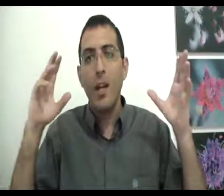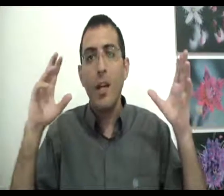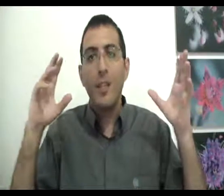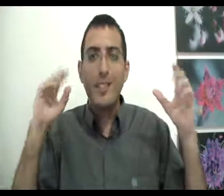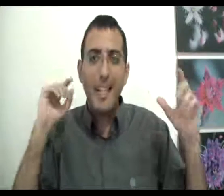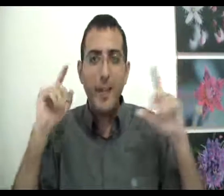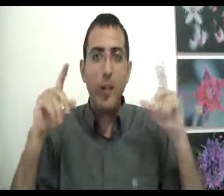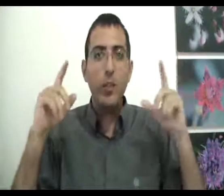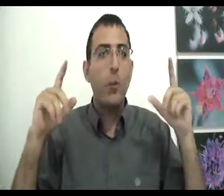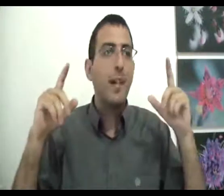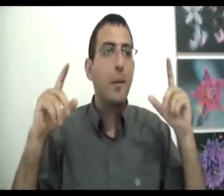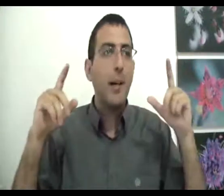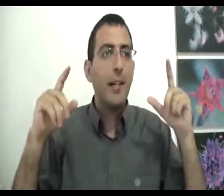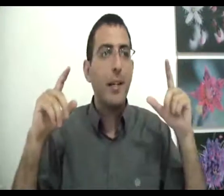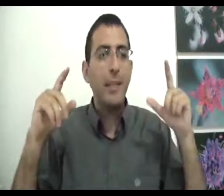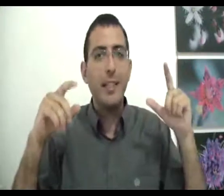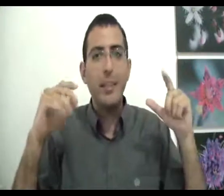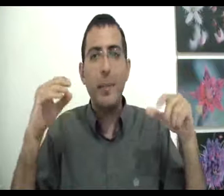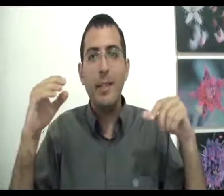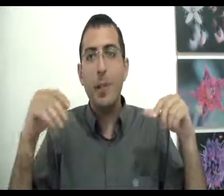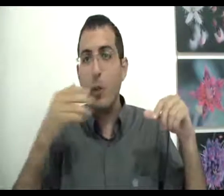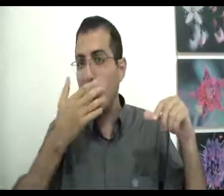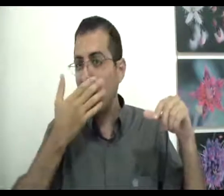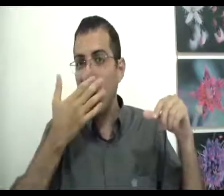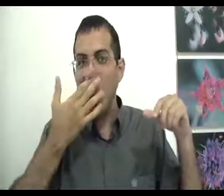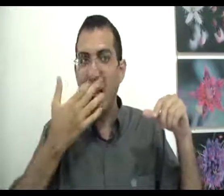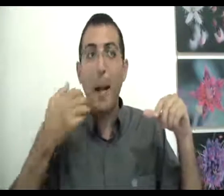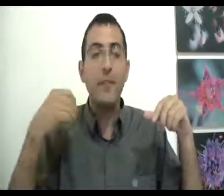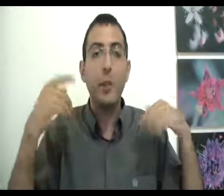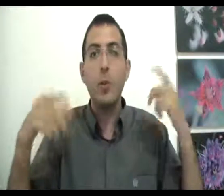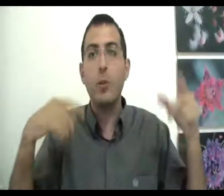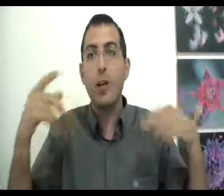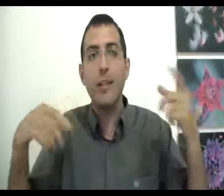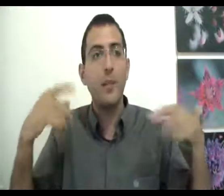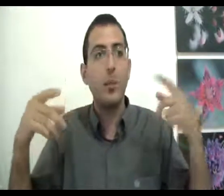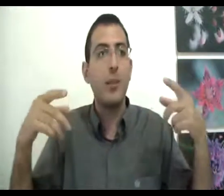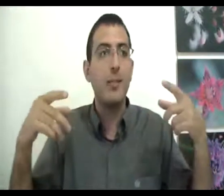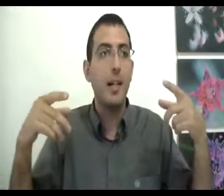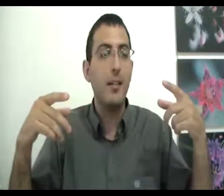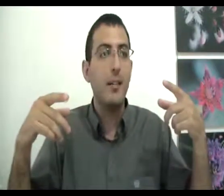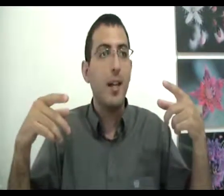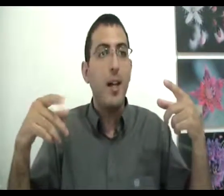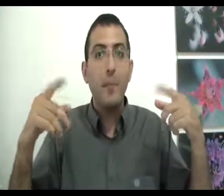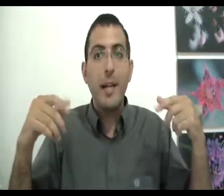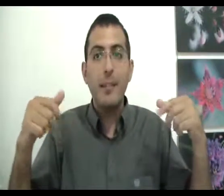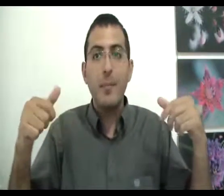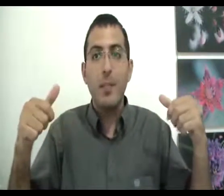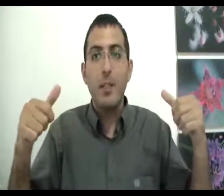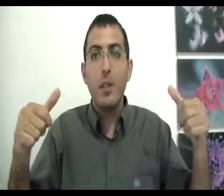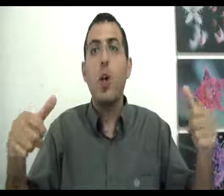שזה גם כן עוד נקודת מבט לגבי זה שבעצם יכול להיות שכל האפשרויות כולן קיימות כל הזמן ובעצם כל